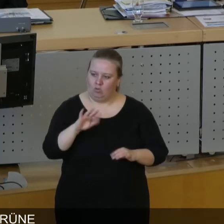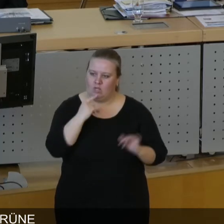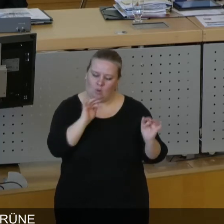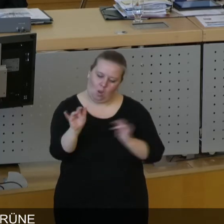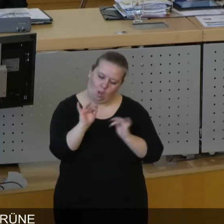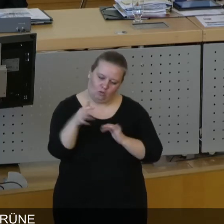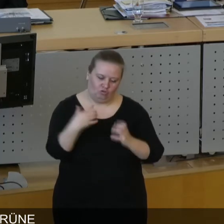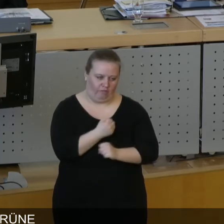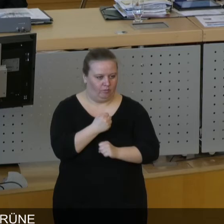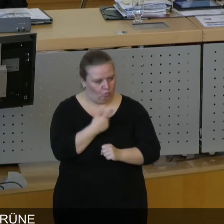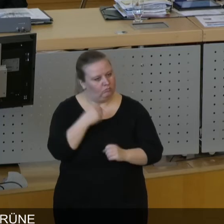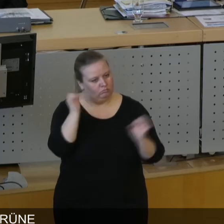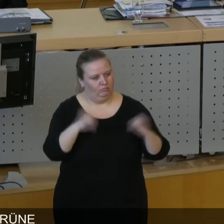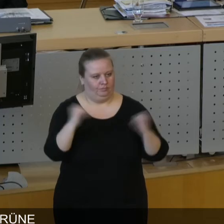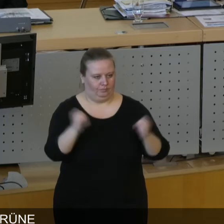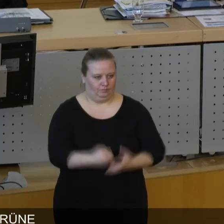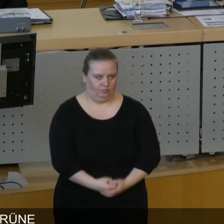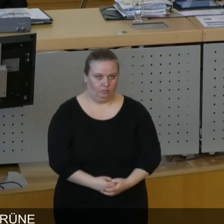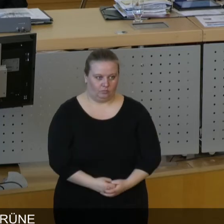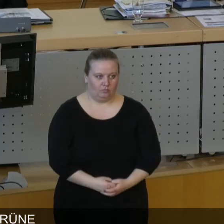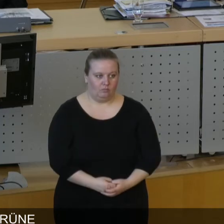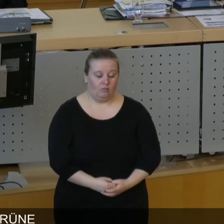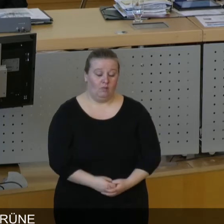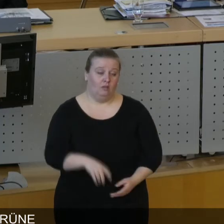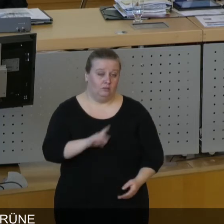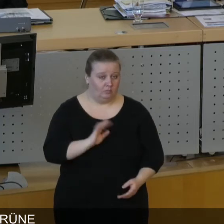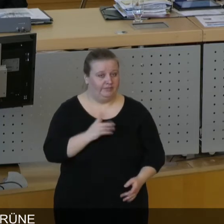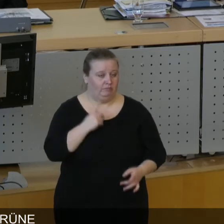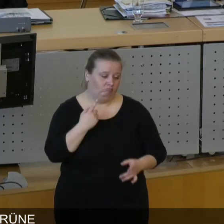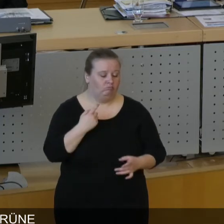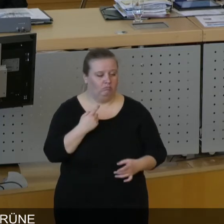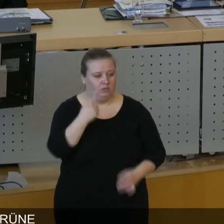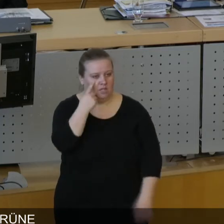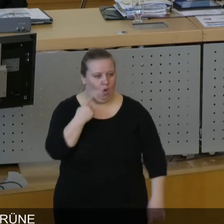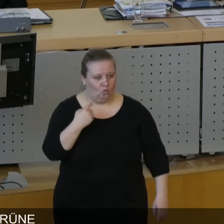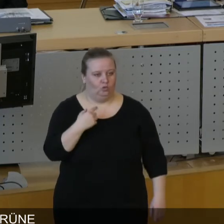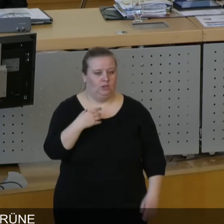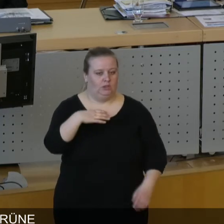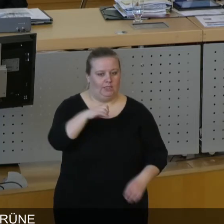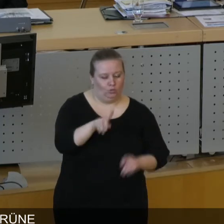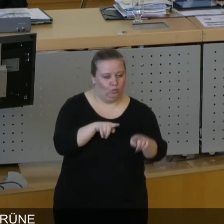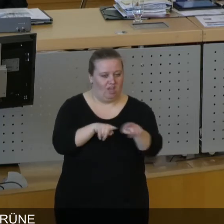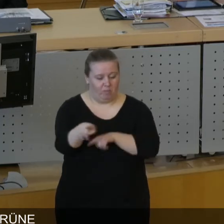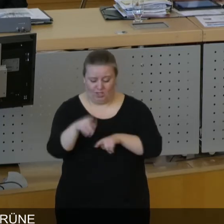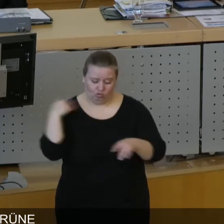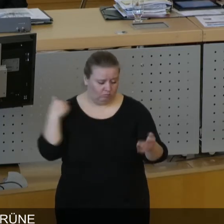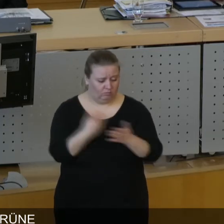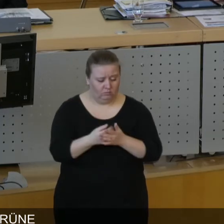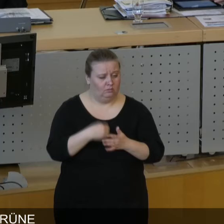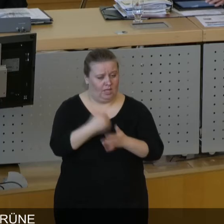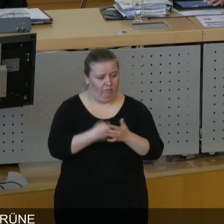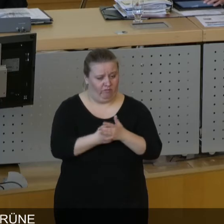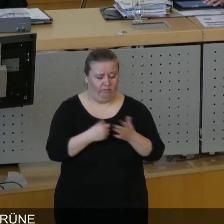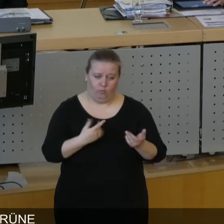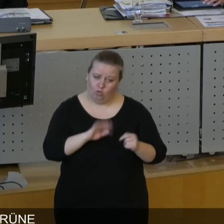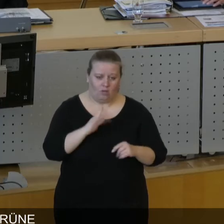dann überzeugen können, dem dann zustimmen. Ich bedauere also sehr, dass sich die CDU und die FDP trotz diesen langen Prozesses über ein Jahr